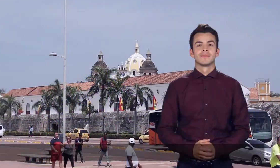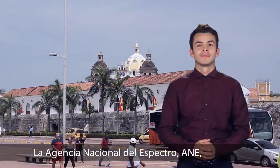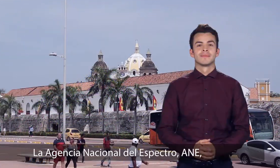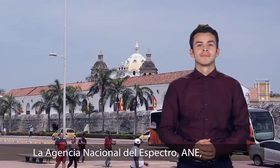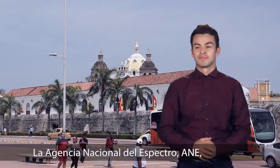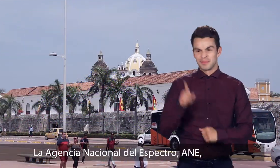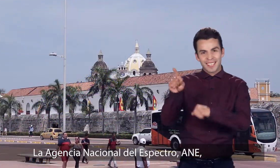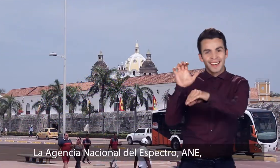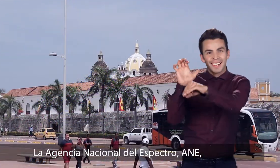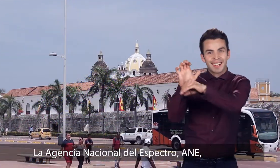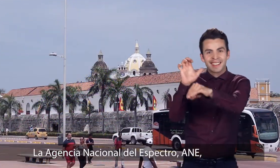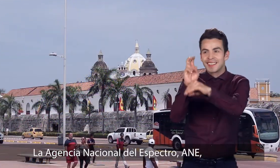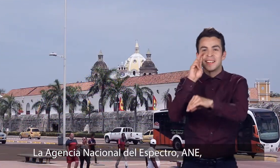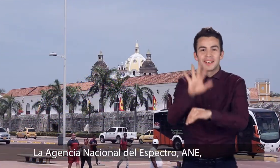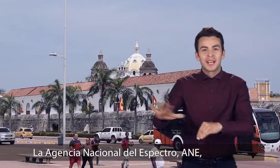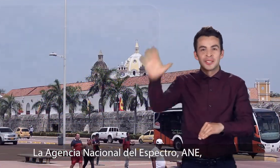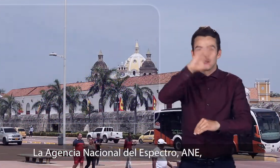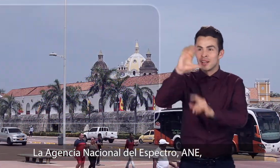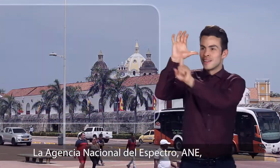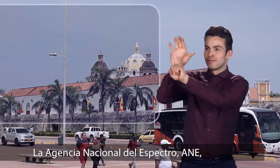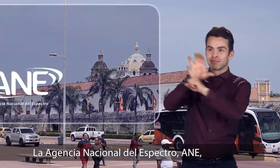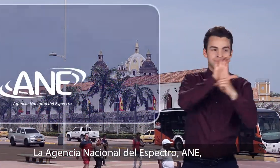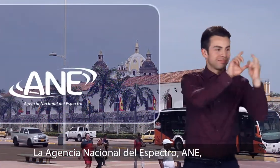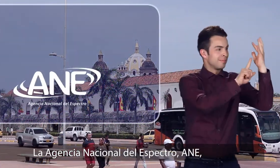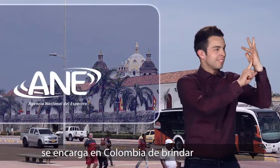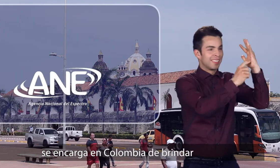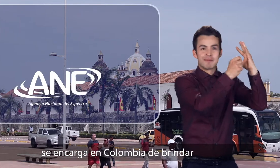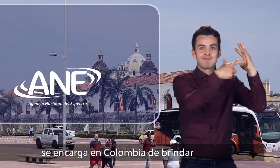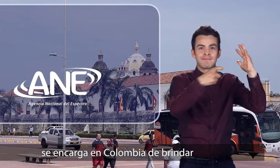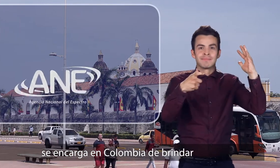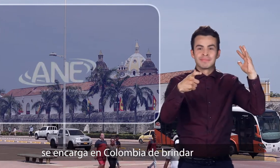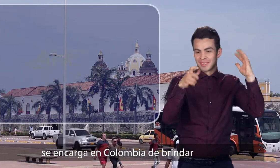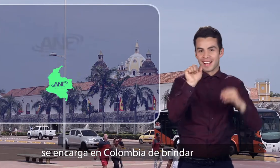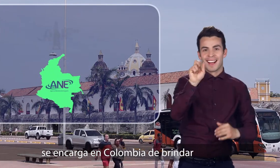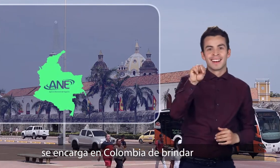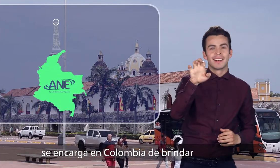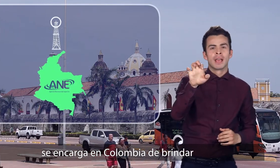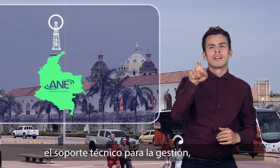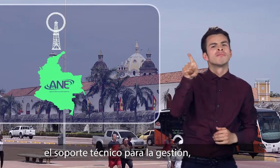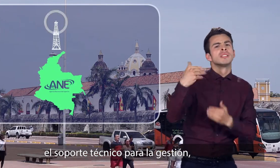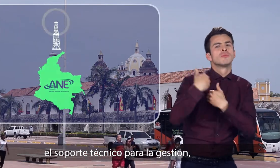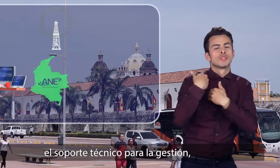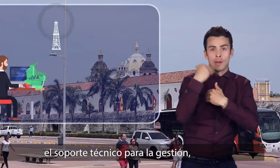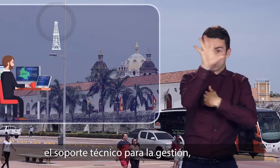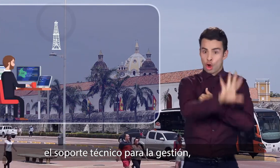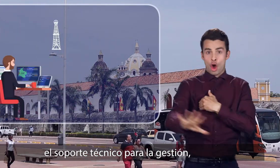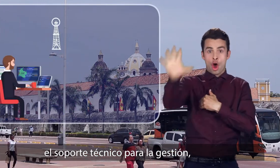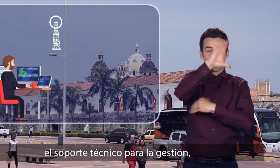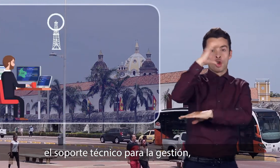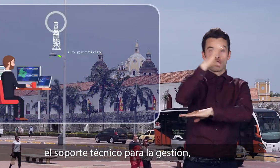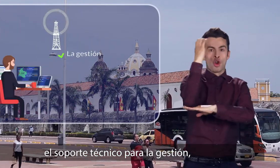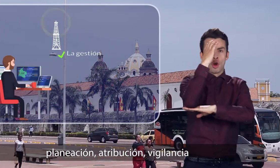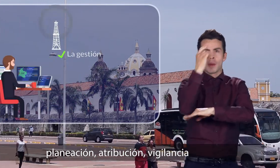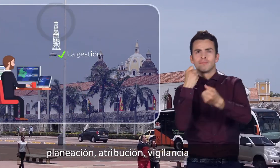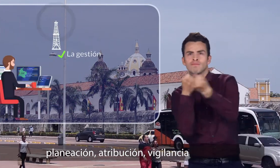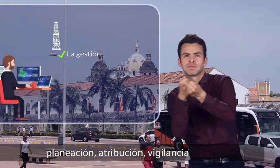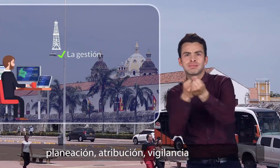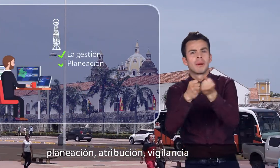La Agencia Nacional del Espectro, ANE, se encarga en Colombia de brindar el soporte técnico para la gestión, planeación,